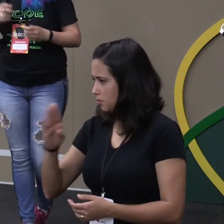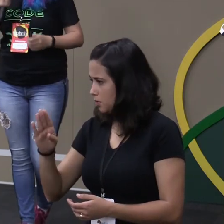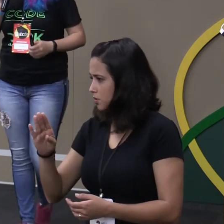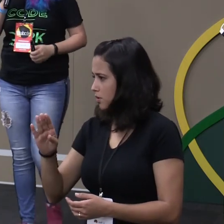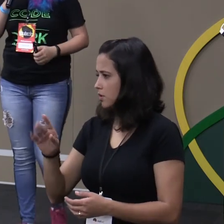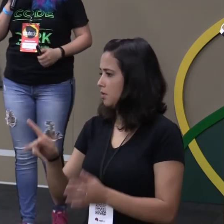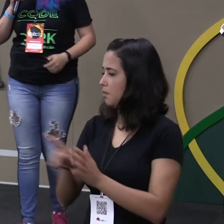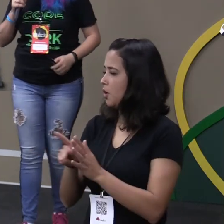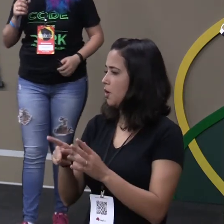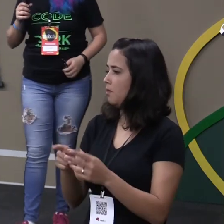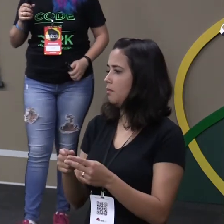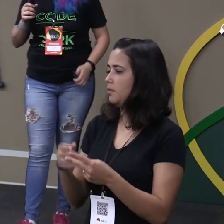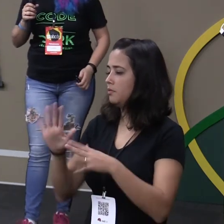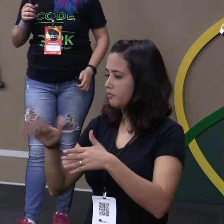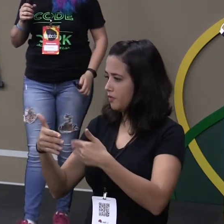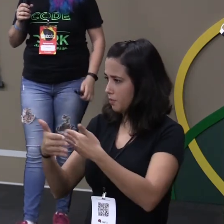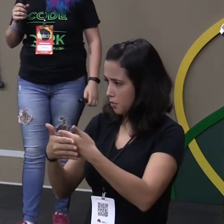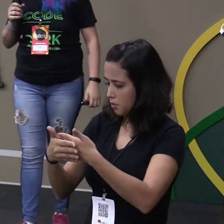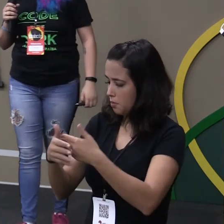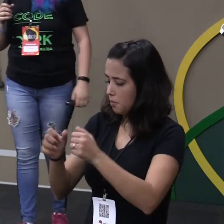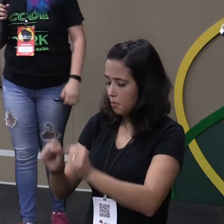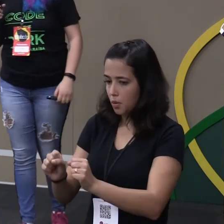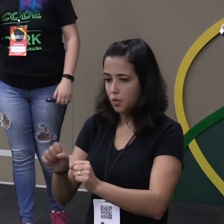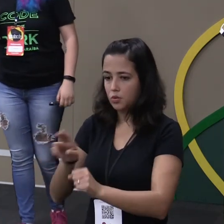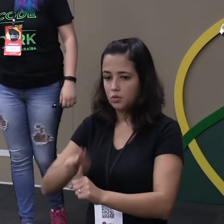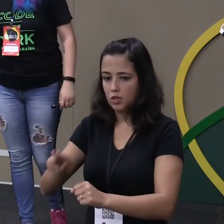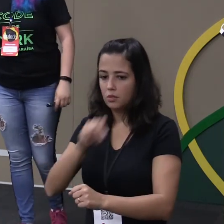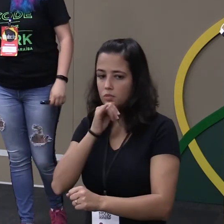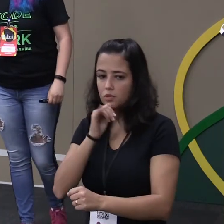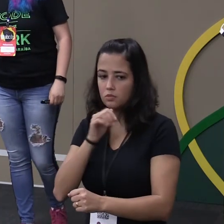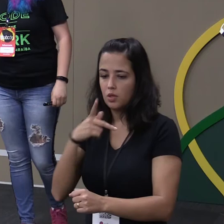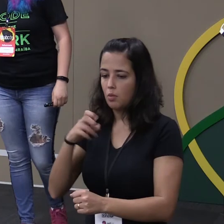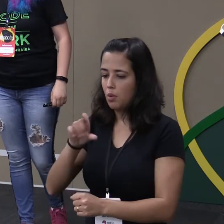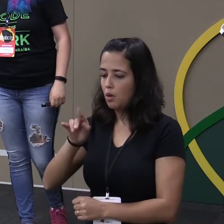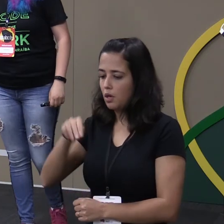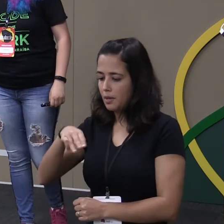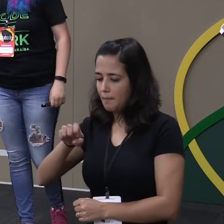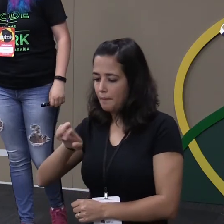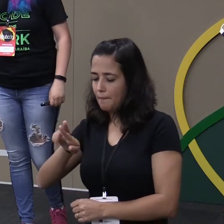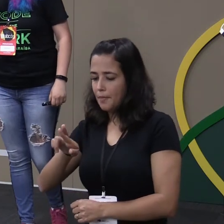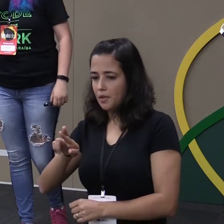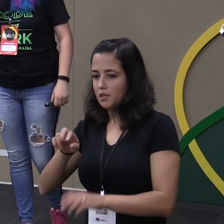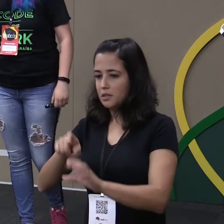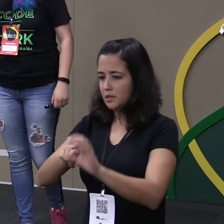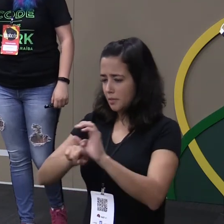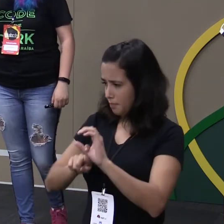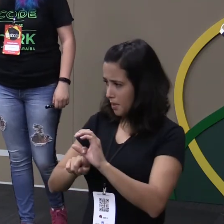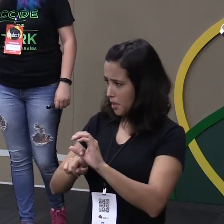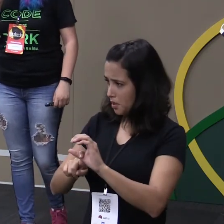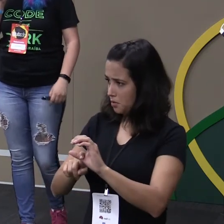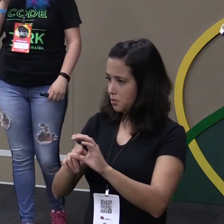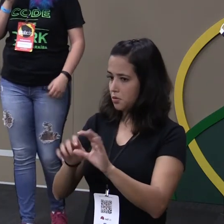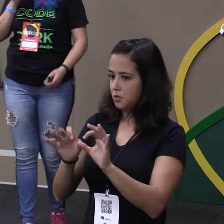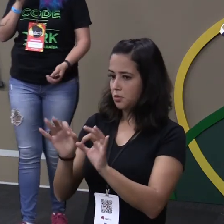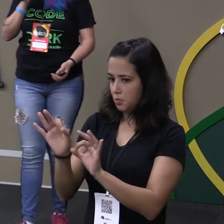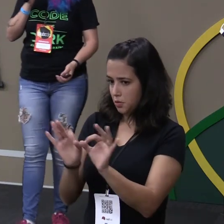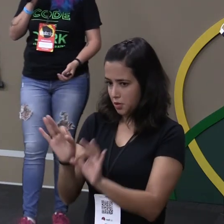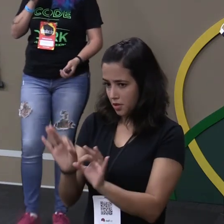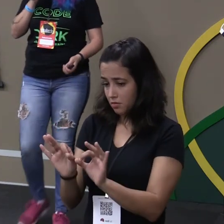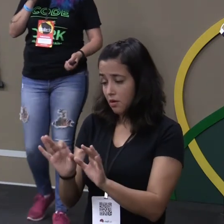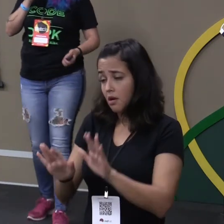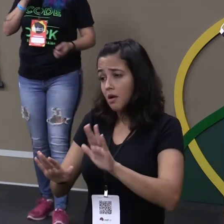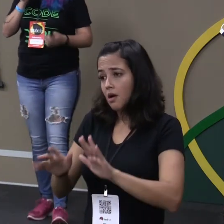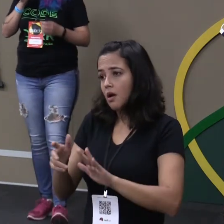framework sim eu poderia fazer isso por exemplo instalar o Polymer como dependência do projeto sim mas talvez não